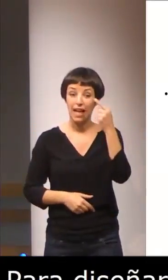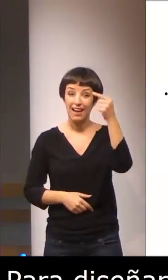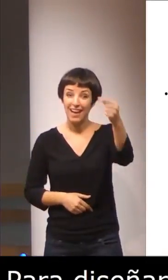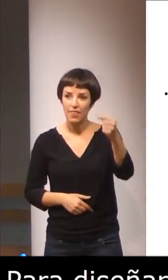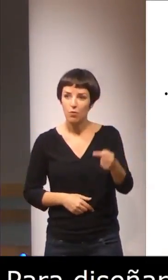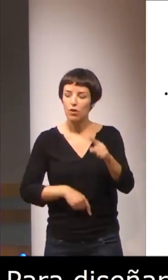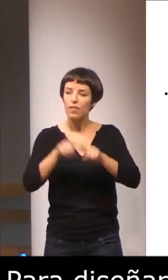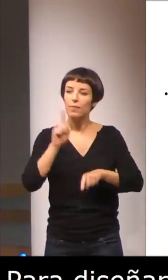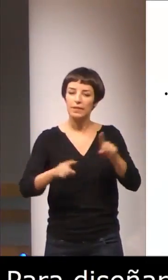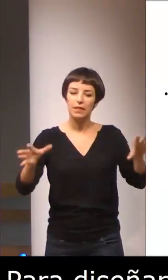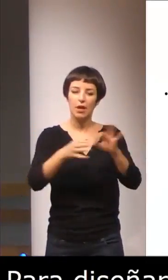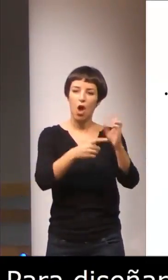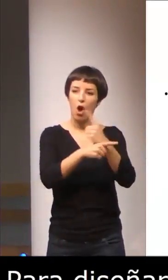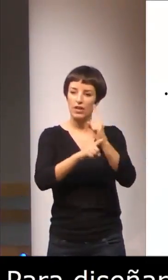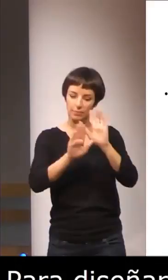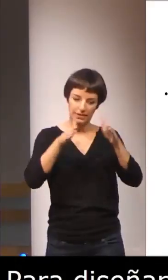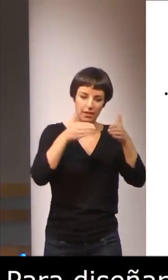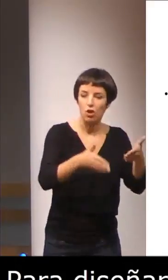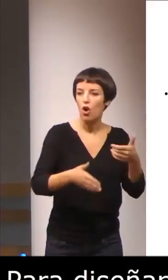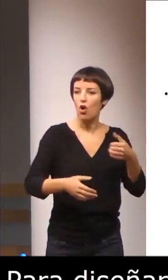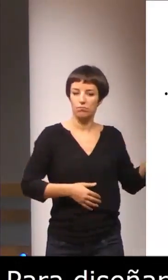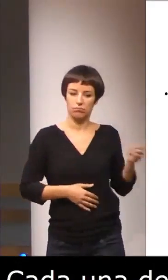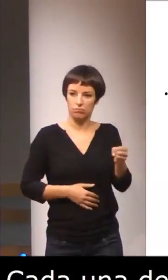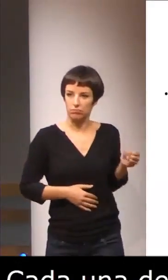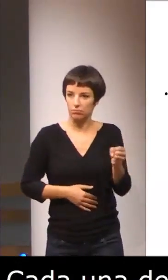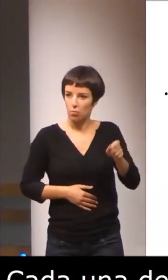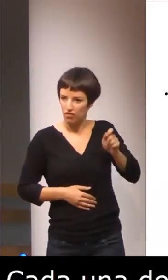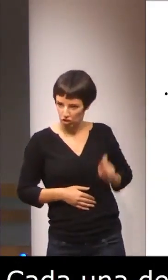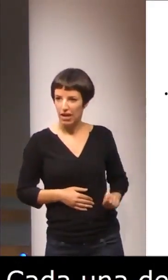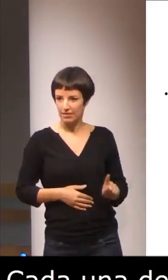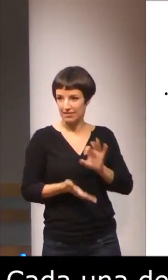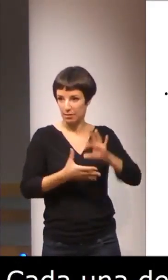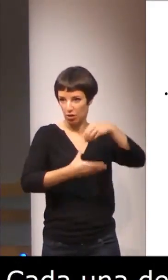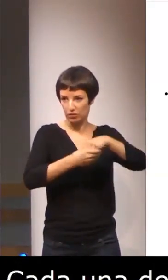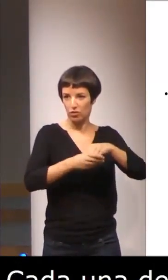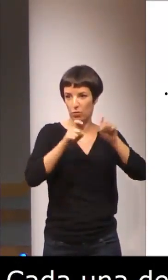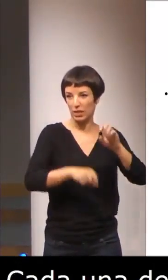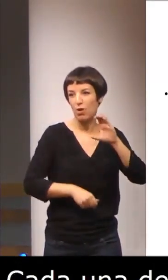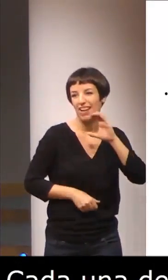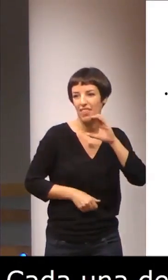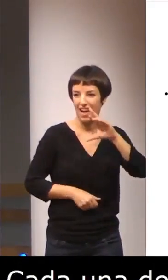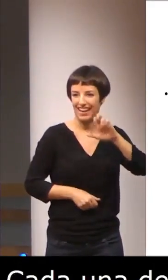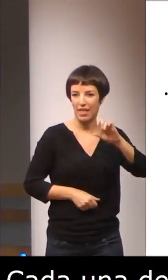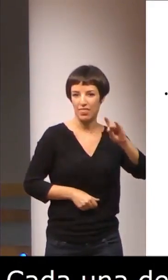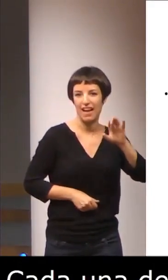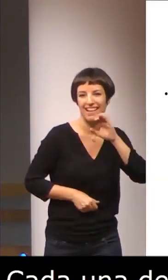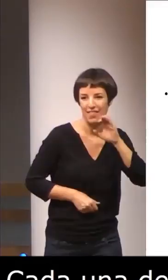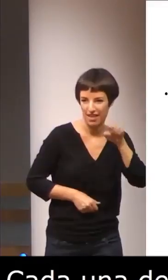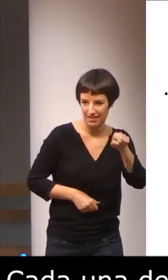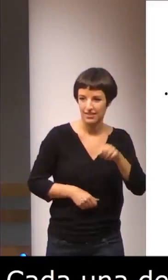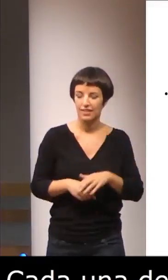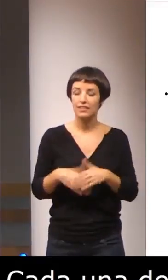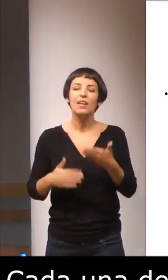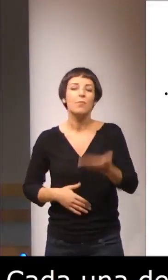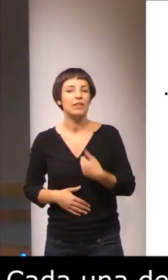de intervención y de recursos humanos en este servicio educativo. Por tanto, es importante destacar que no se